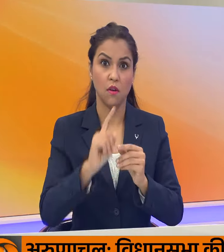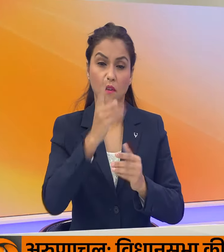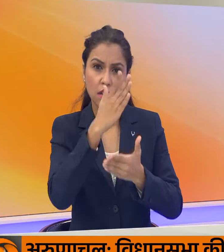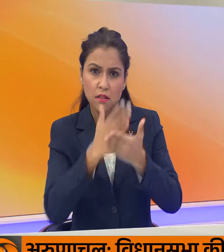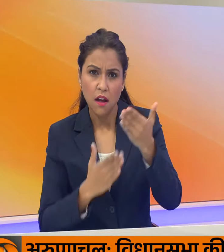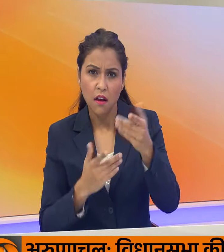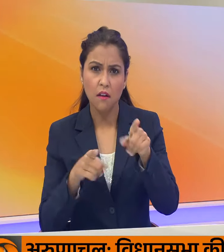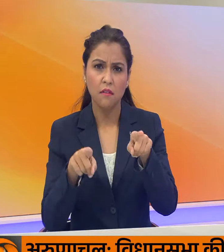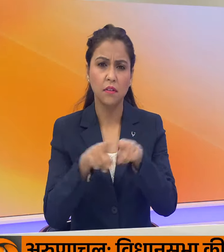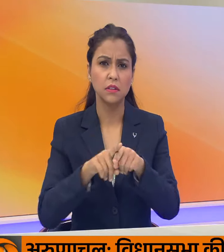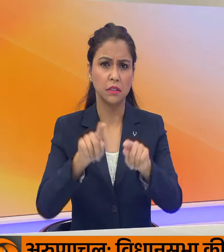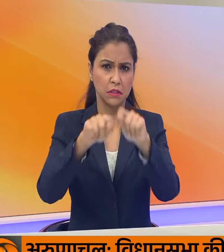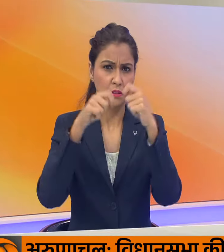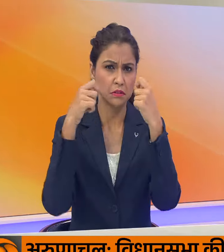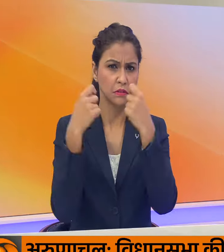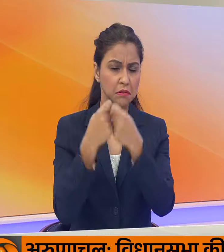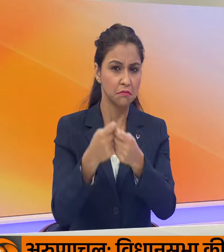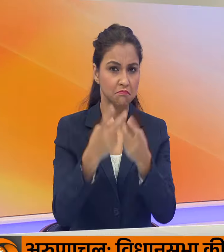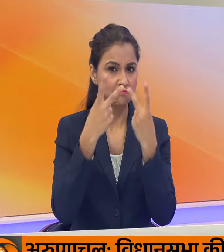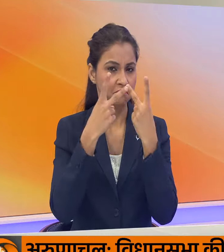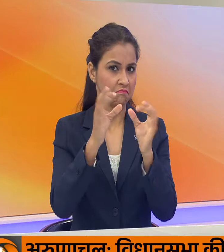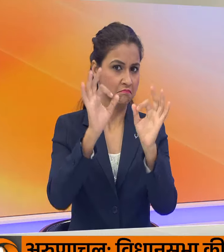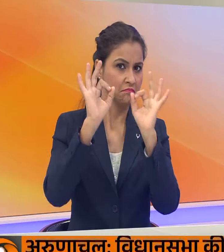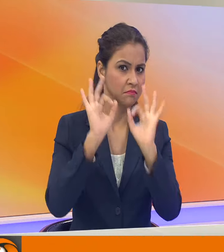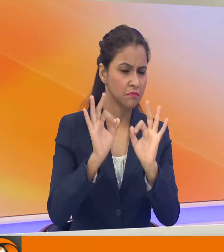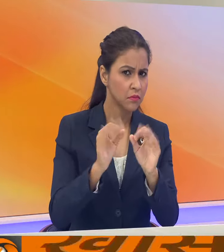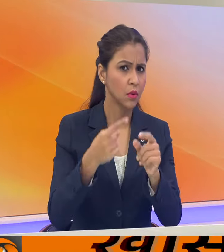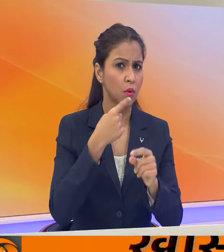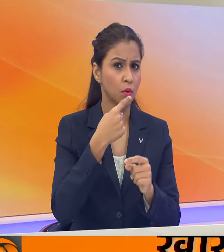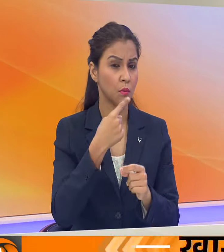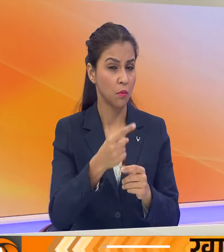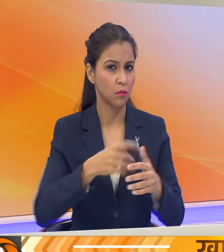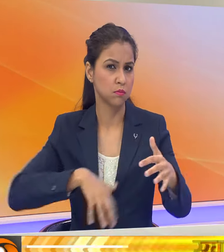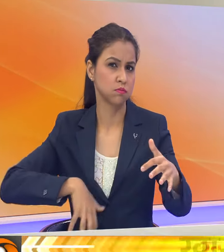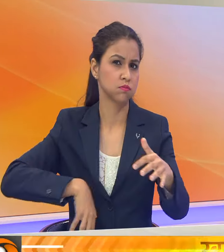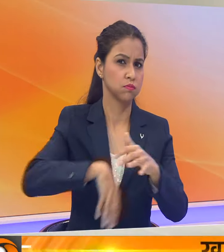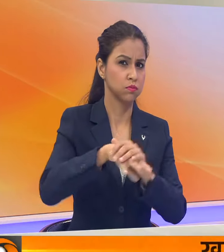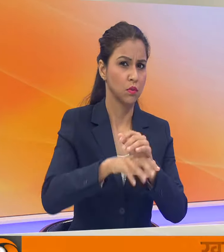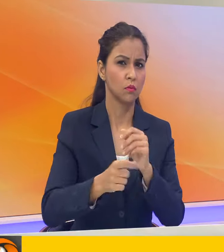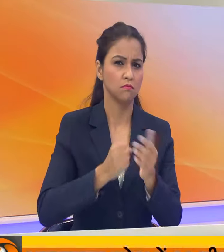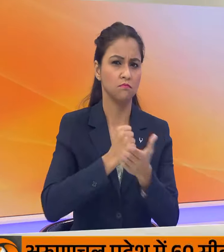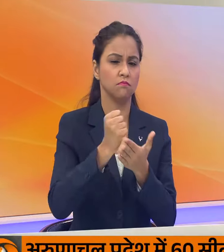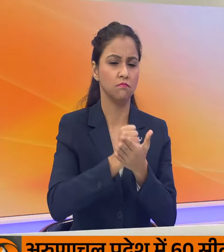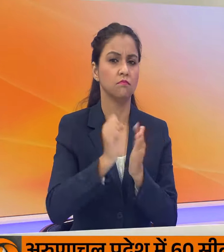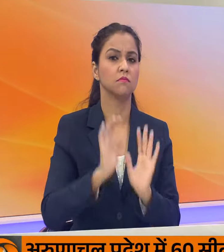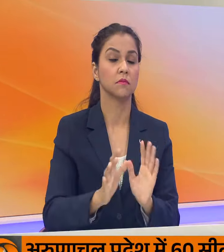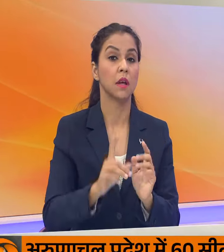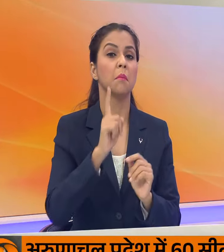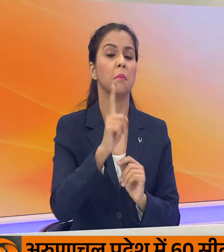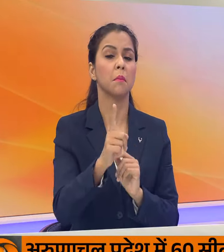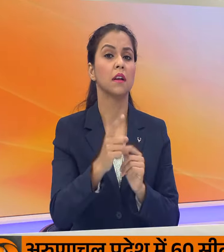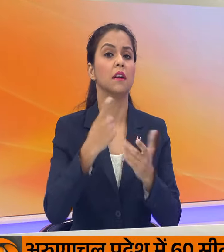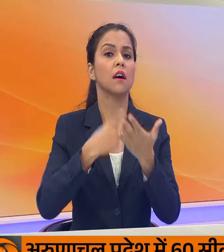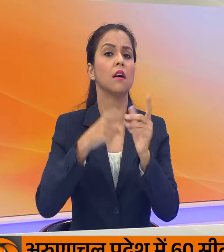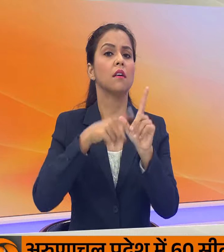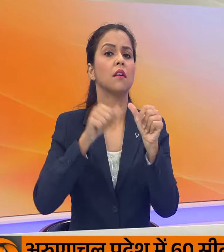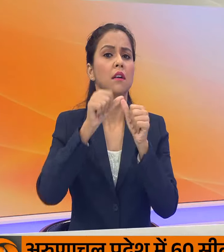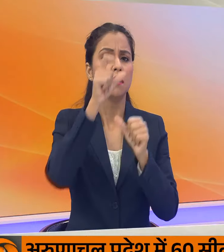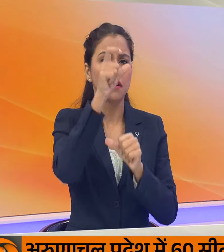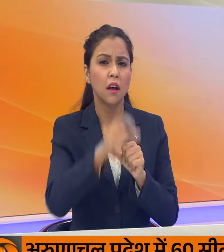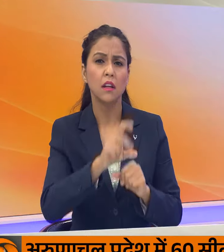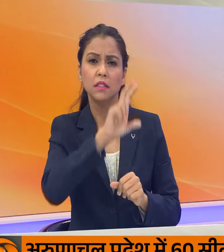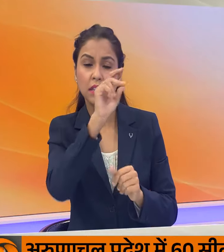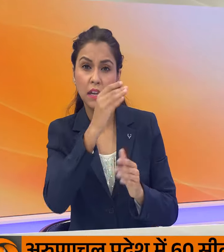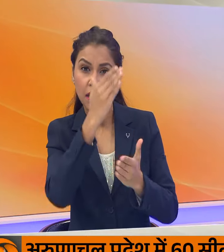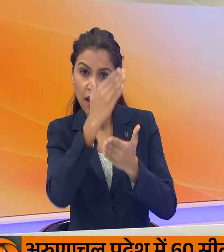जर्मन टीम का शांदार प्रदर्शन देखने को मिला और उन्होंने गोल करने के प्रयास भी किये। हलाकि रियाल मेडरिट ने दूसरे